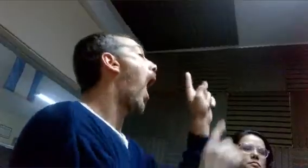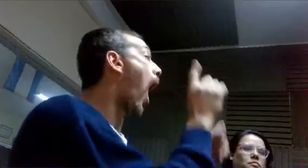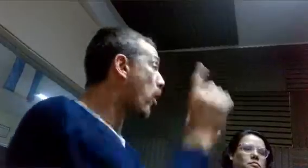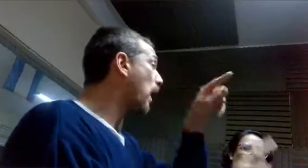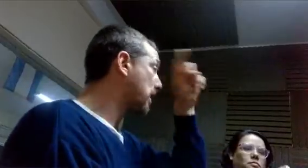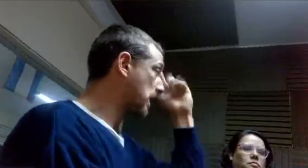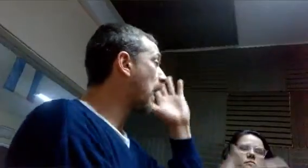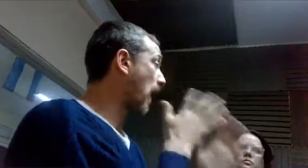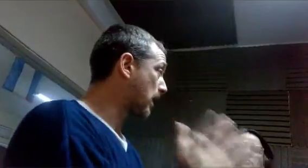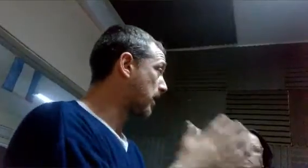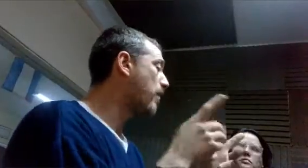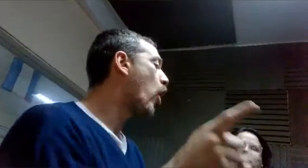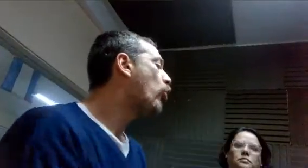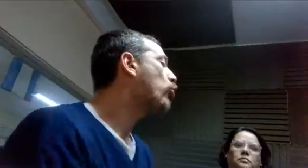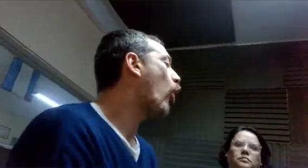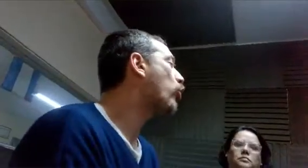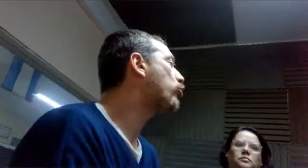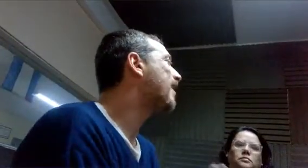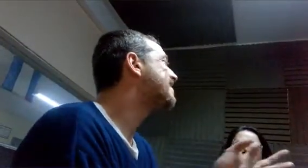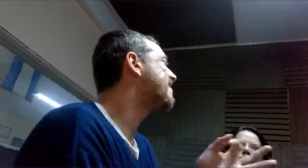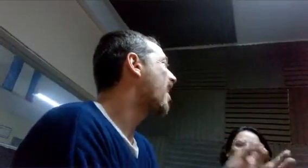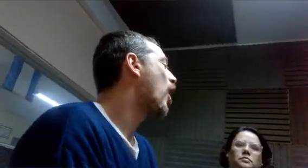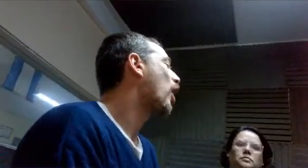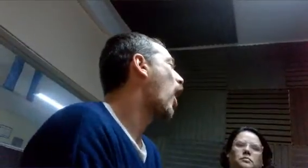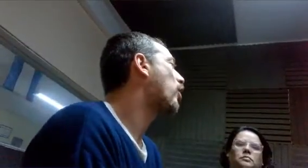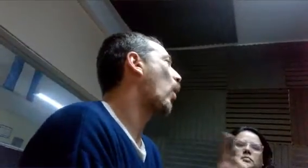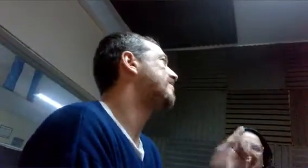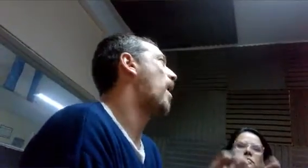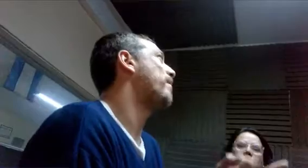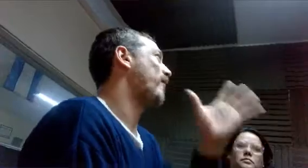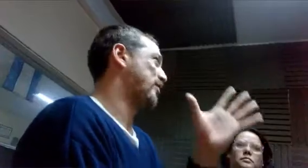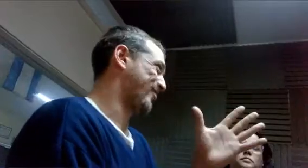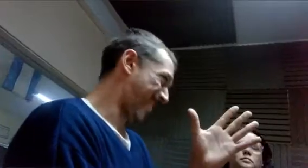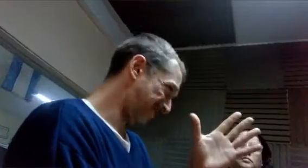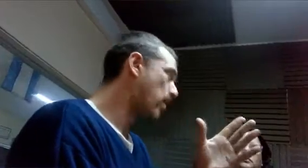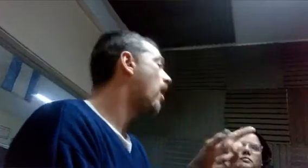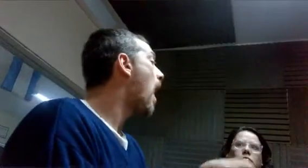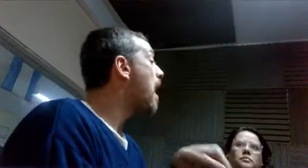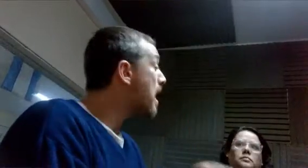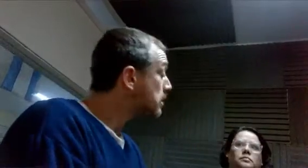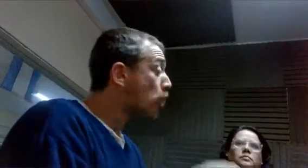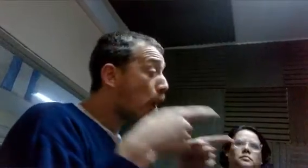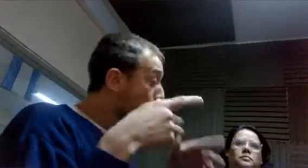es un lugar privado. Hay algunos lugares del estado donde dictan el curso, pero es muy corto el curso.